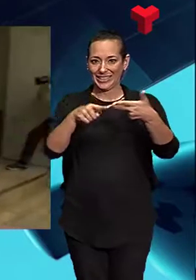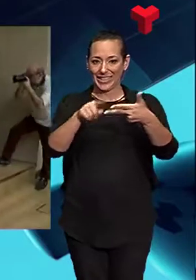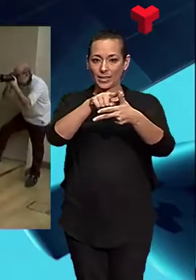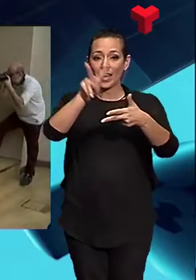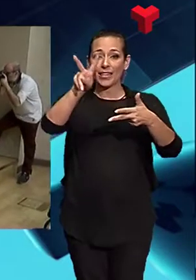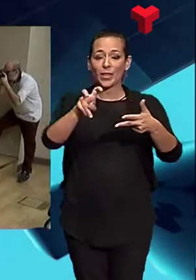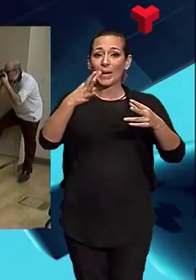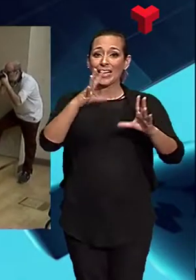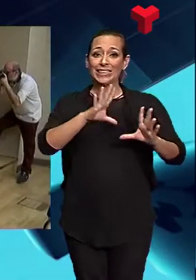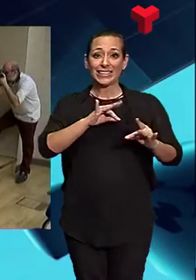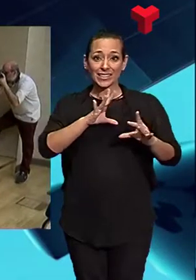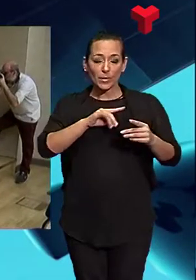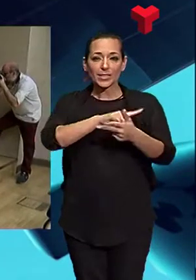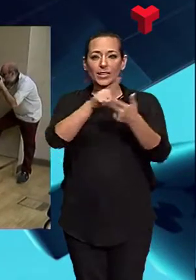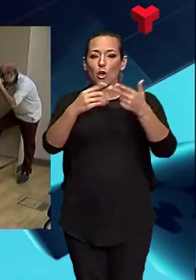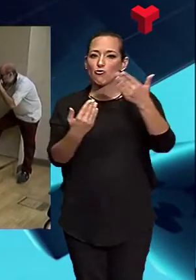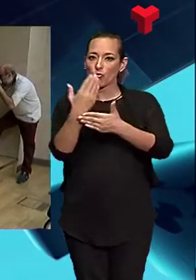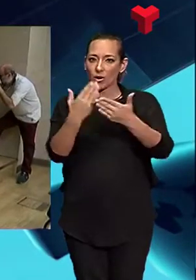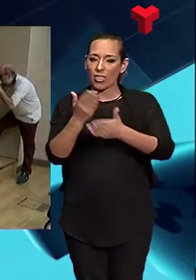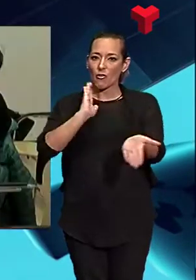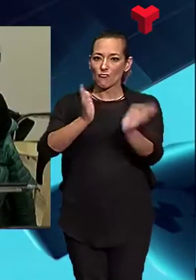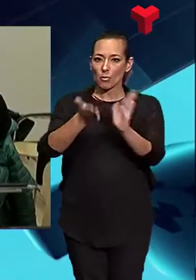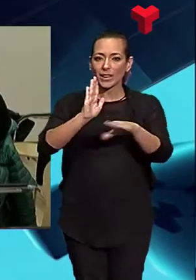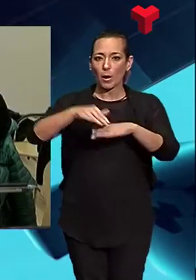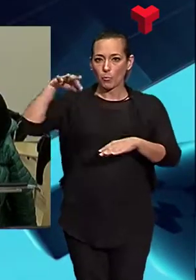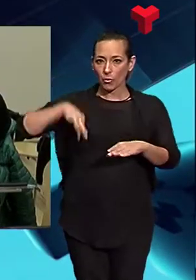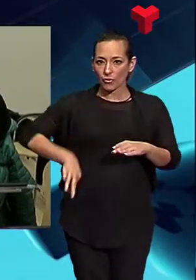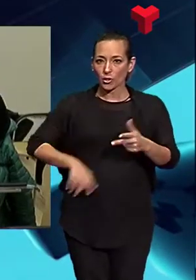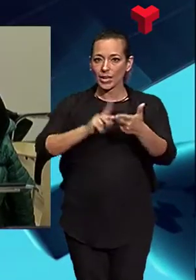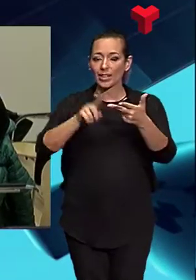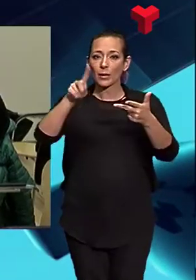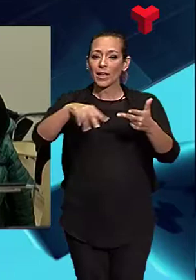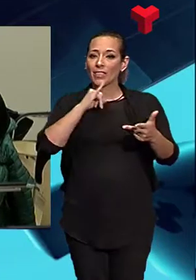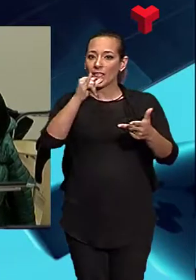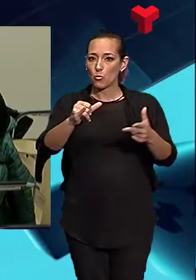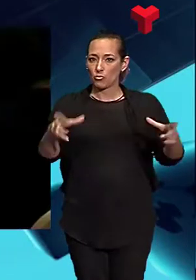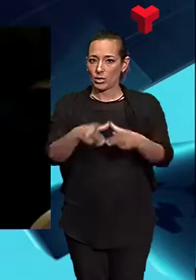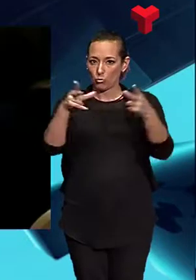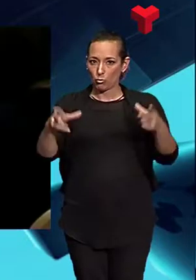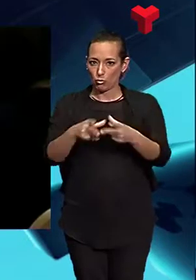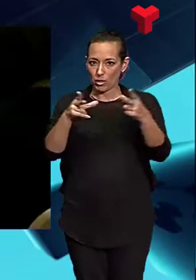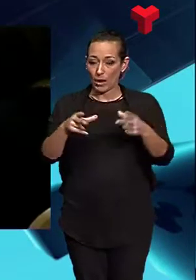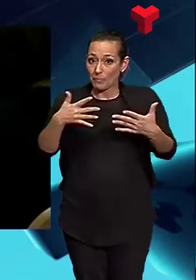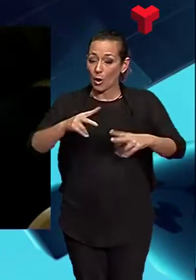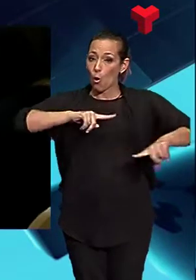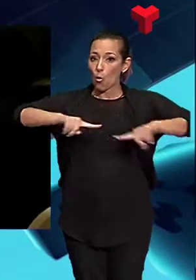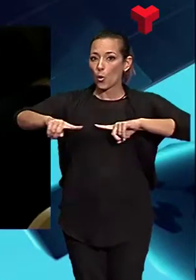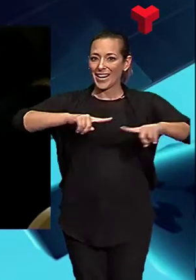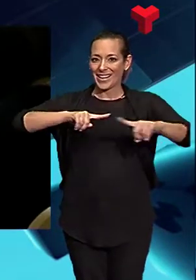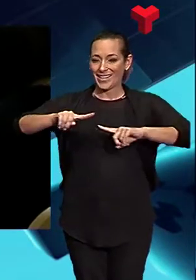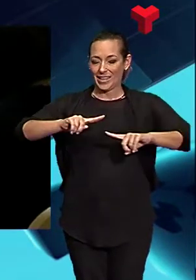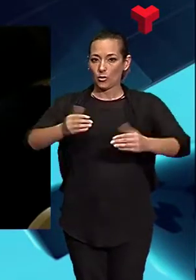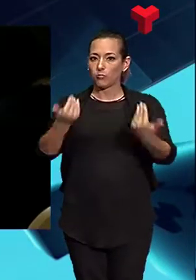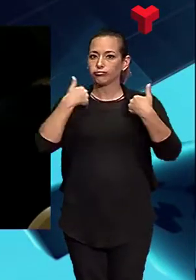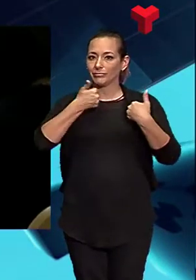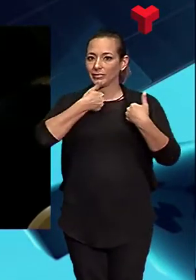sensibilització, jornades formatives per a professionals i de denúncia social. Estan organitzades per polítiques de